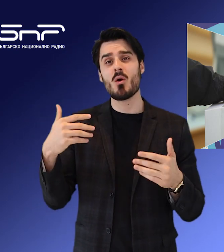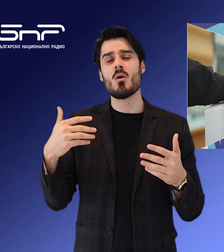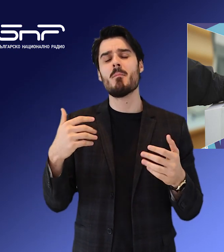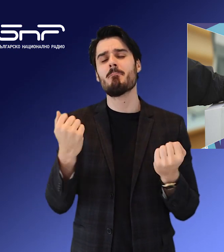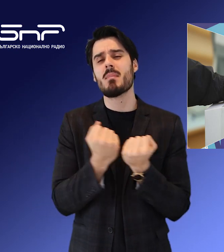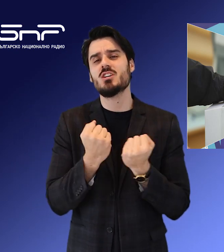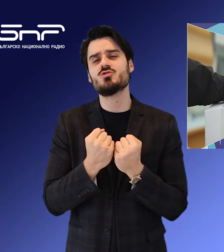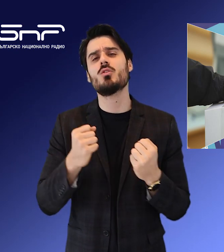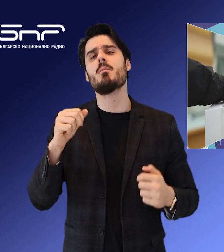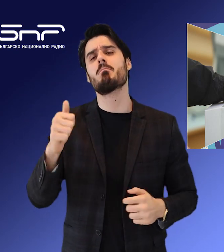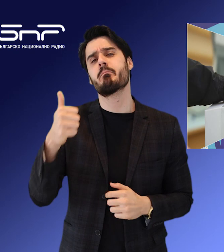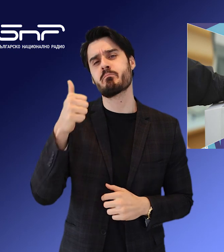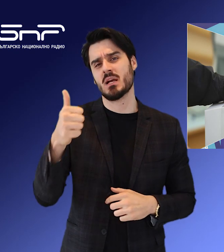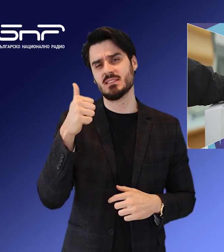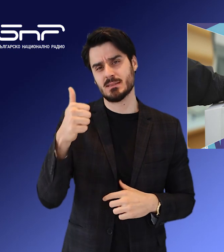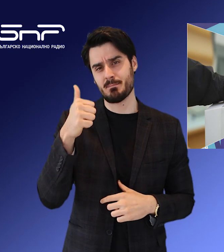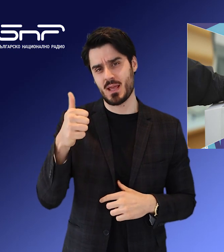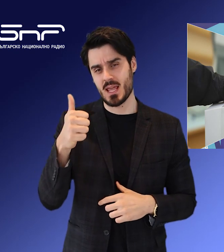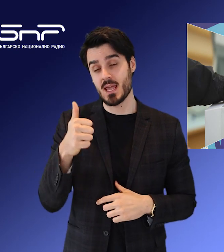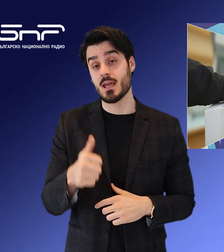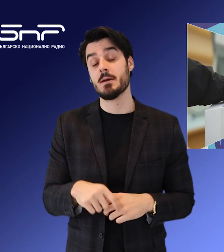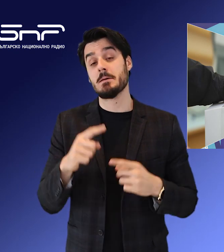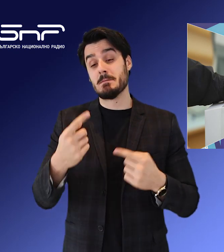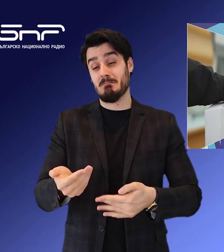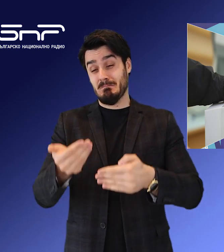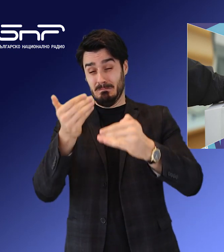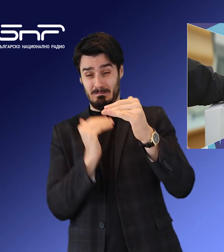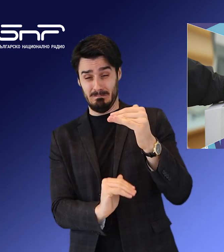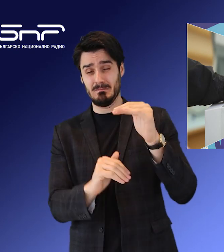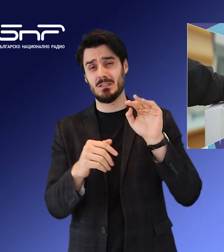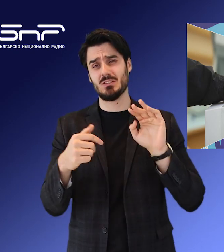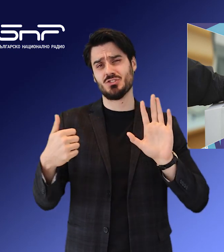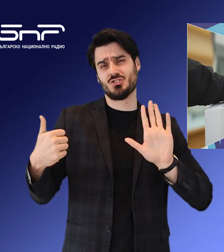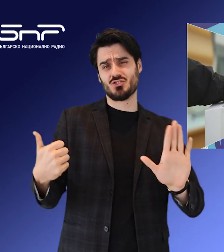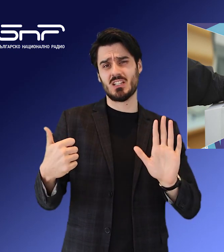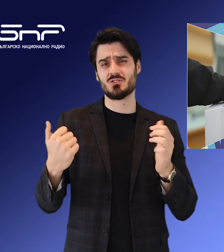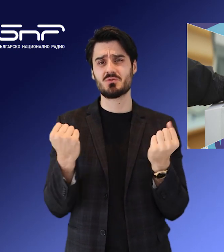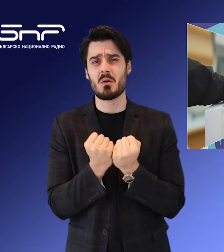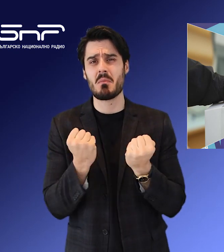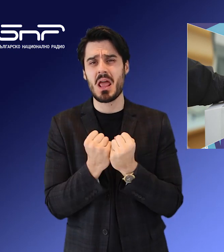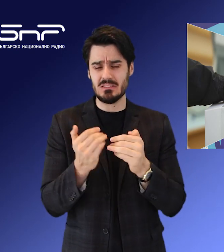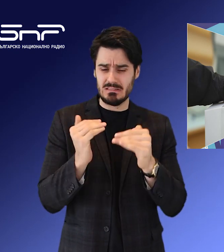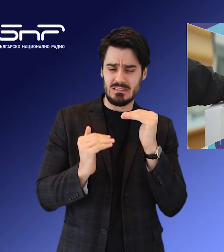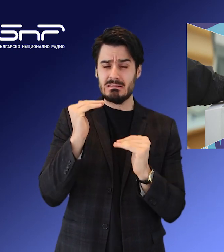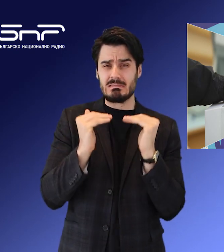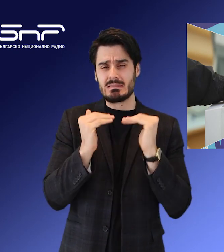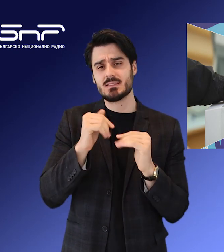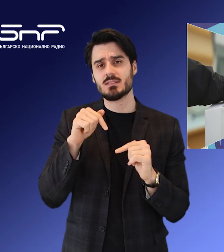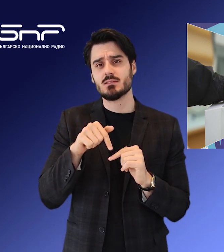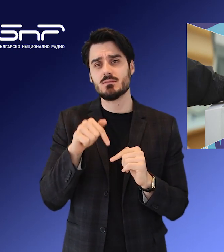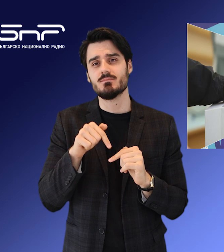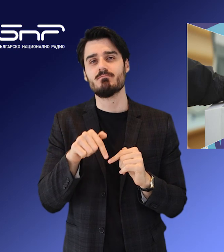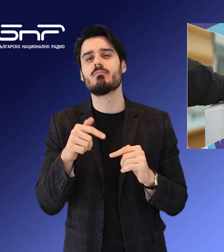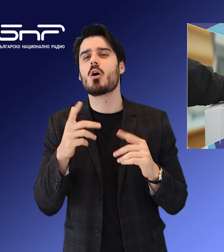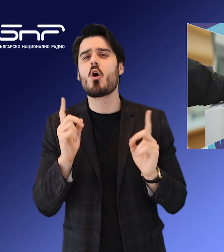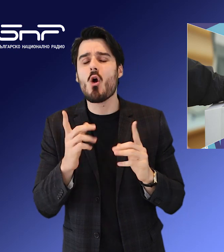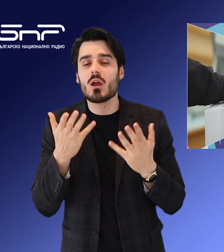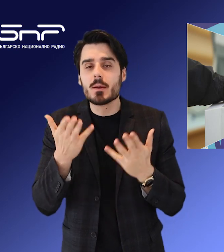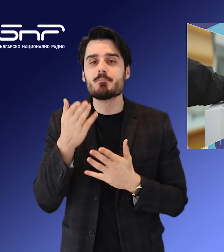на пета позиция с подкрепа от 7,3%. Сред по-малките формации най-голям шанс за представителство в 49-то Народно събрание